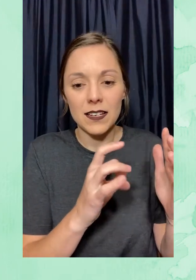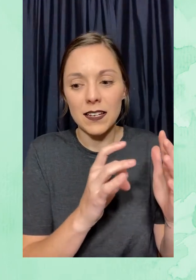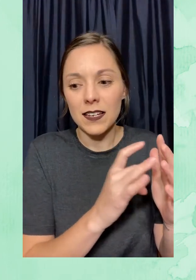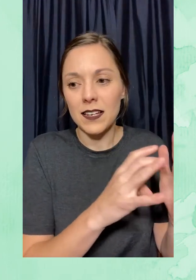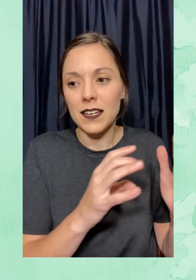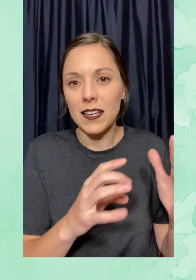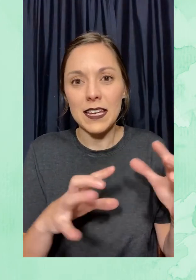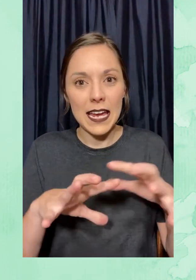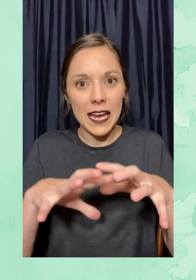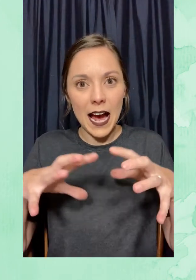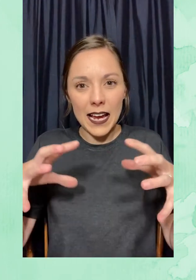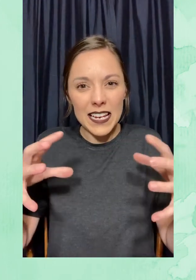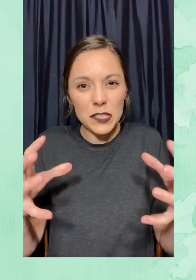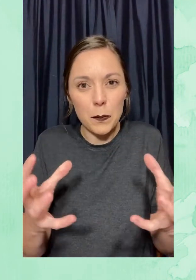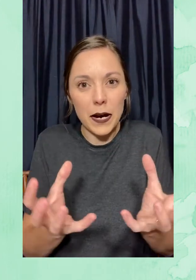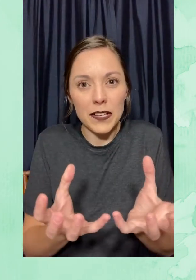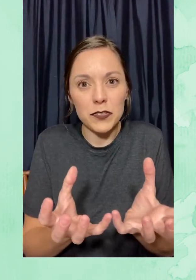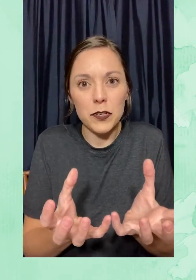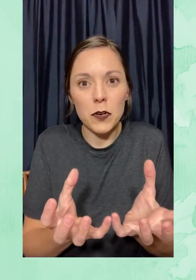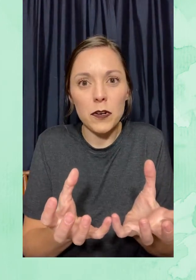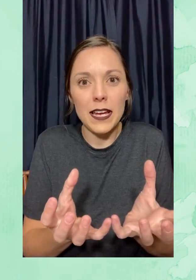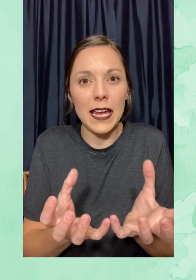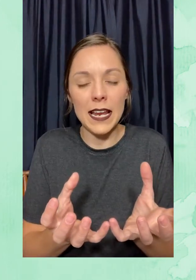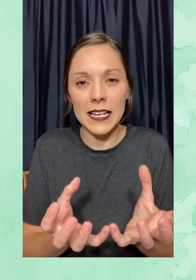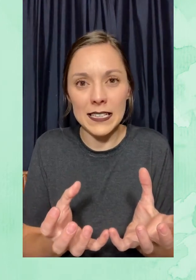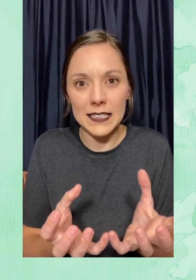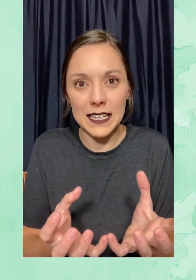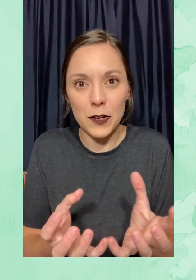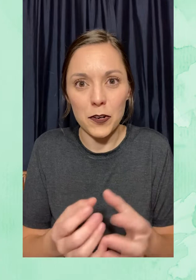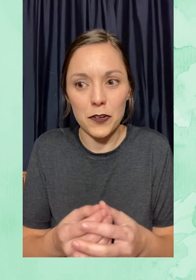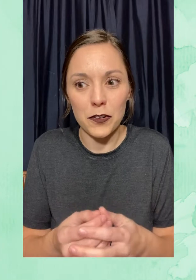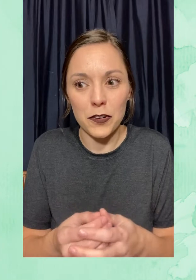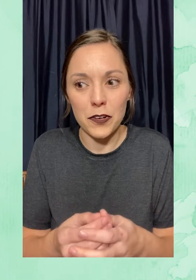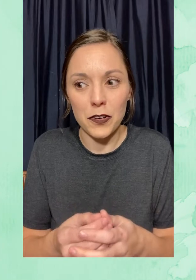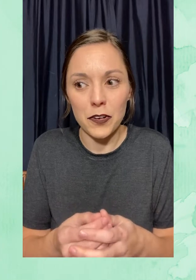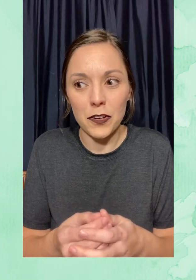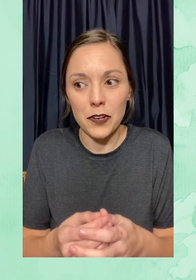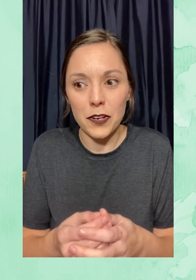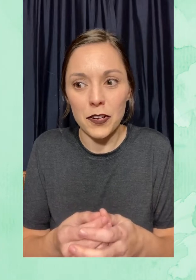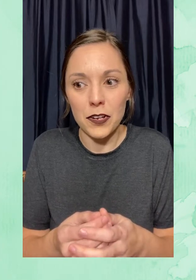que hay espacio en el interior.